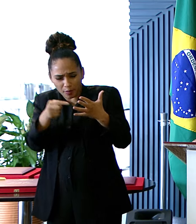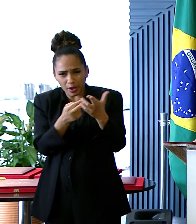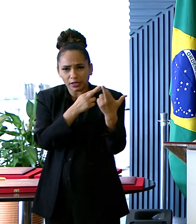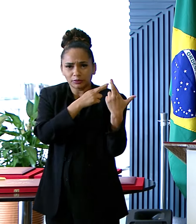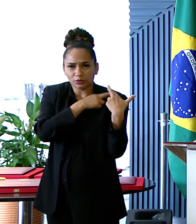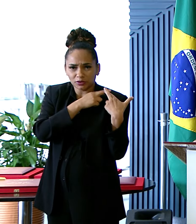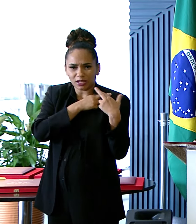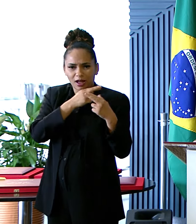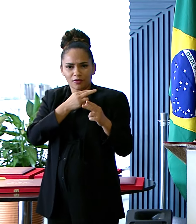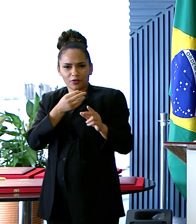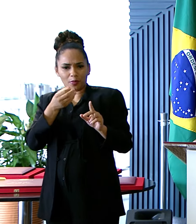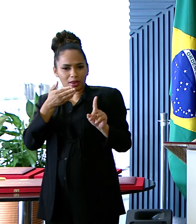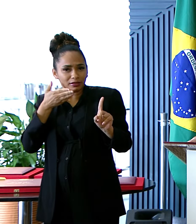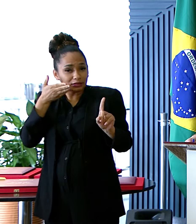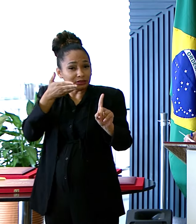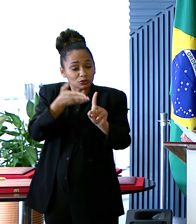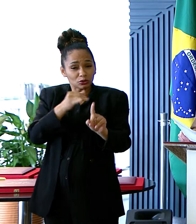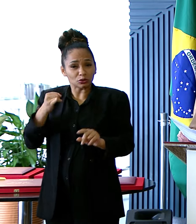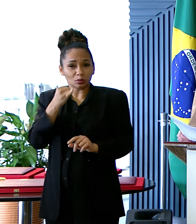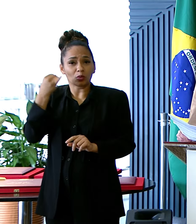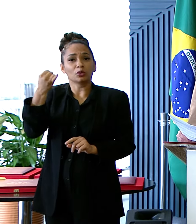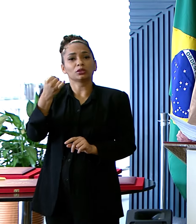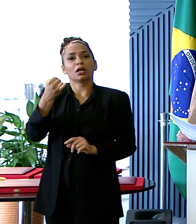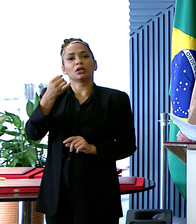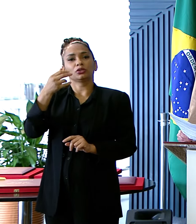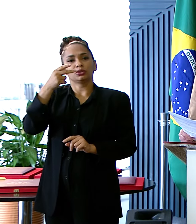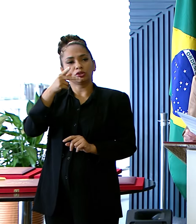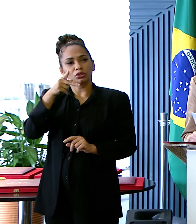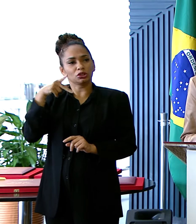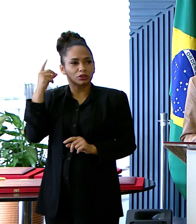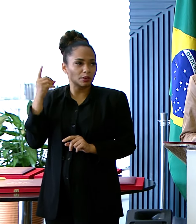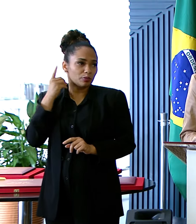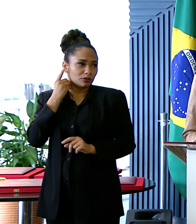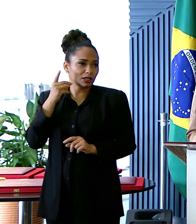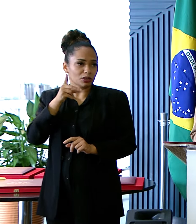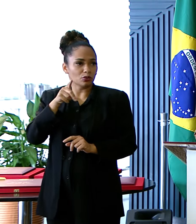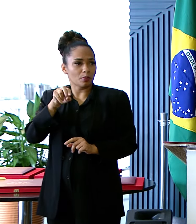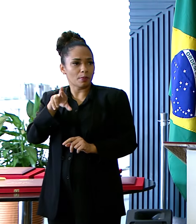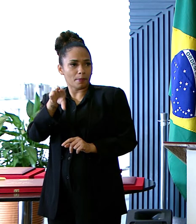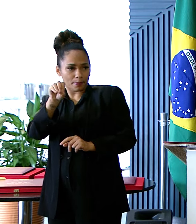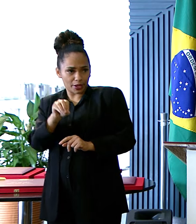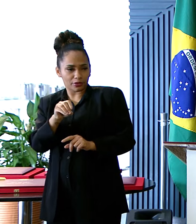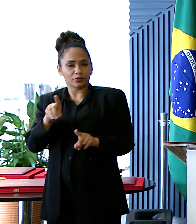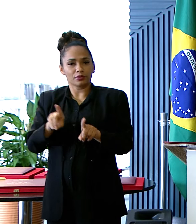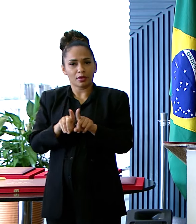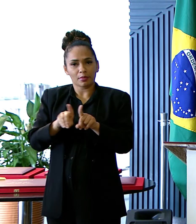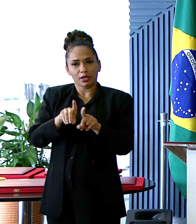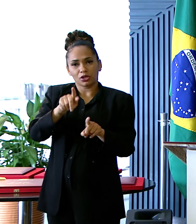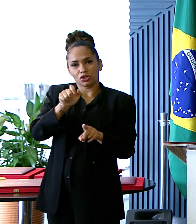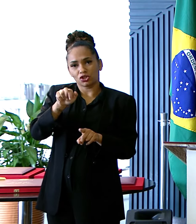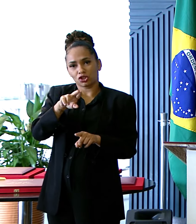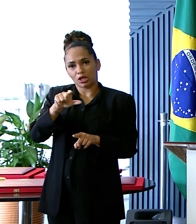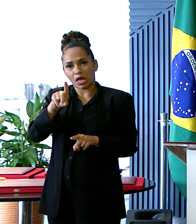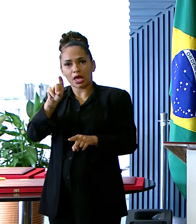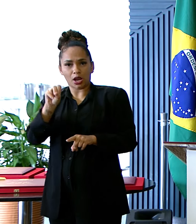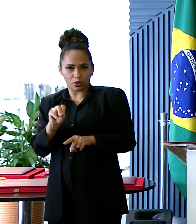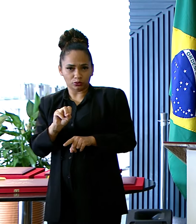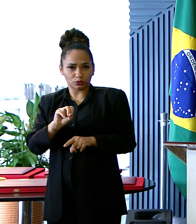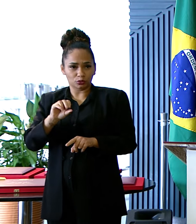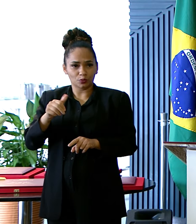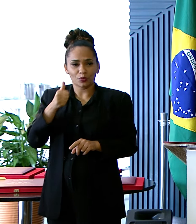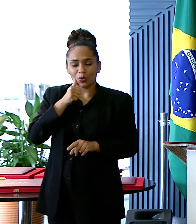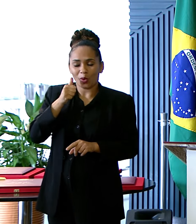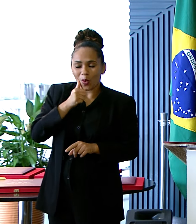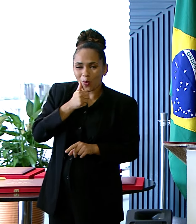indicações tão importantes Deputado Pedro Ayara E deputado Geraldo Rezende Senhores e senhoras